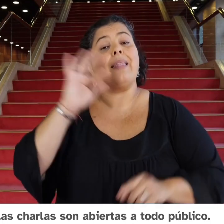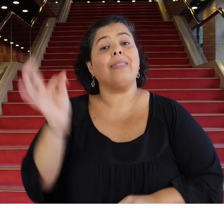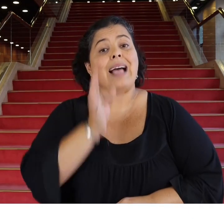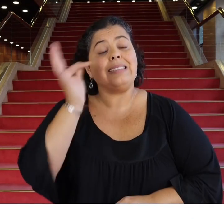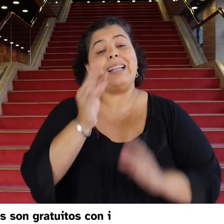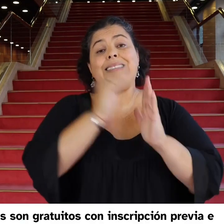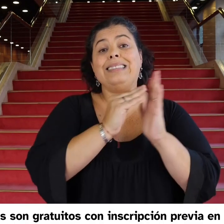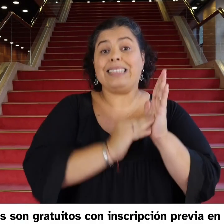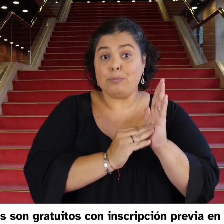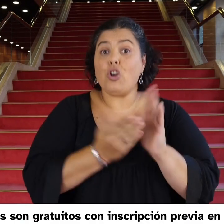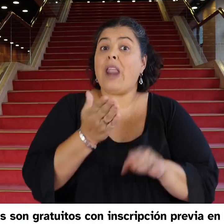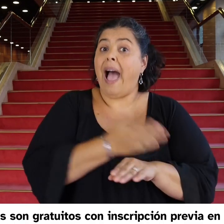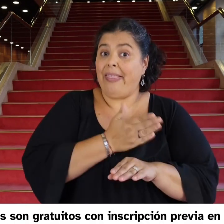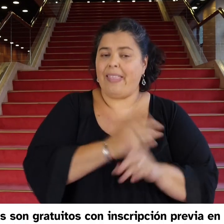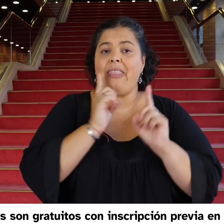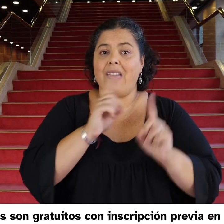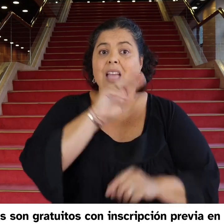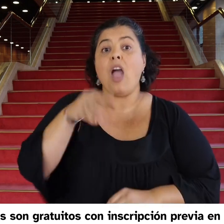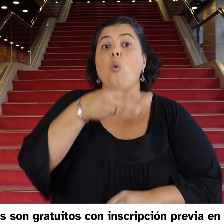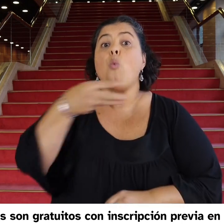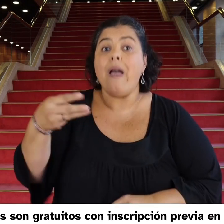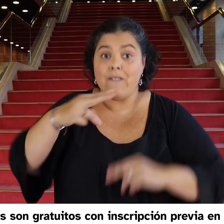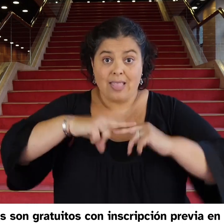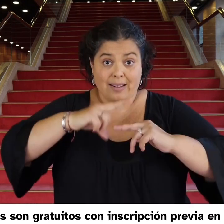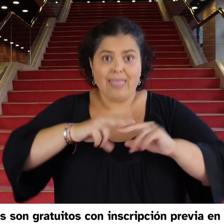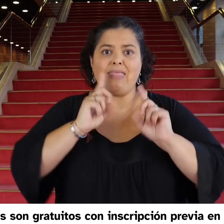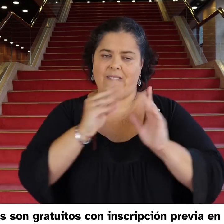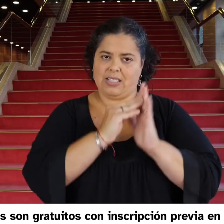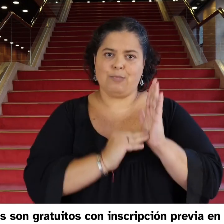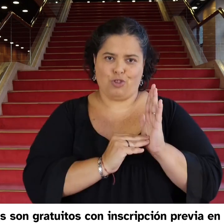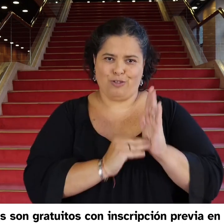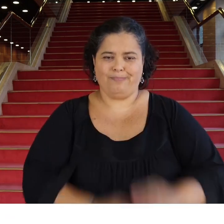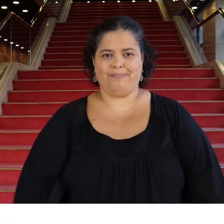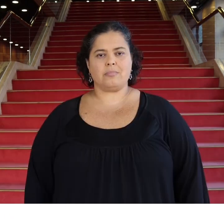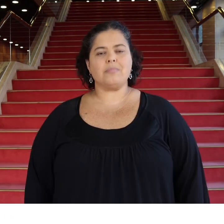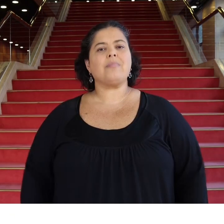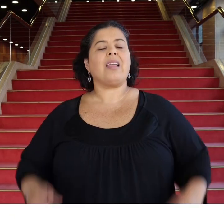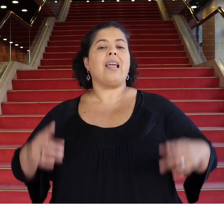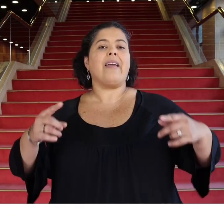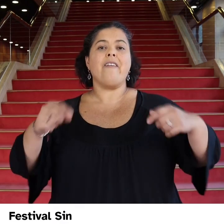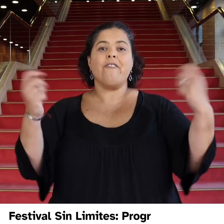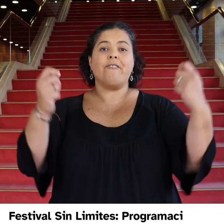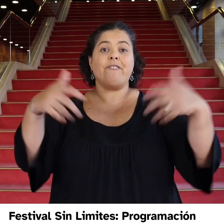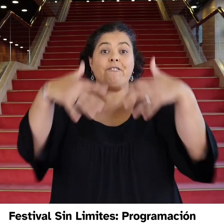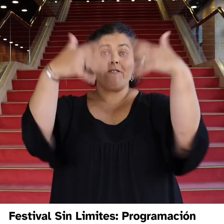Talleres con inscripción previa en la web. ¡Los esperamos! Festival Sin Límites